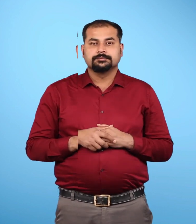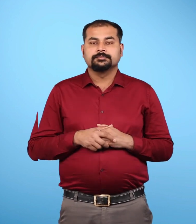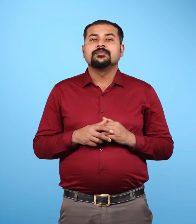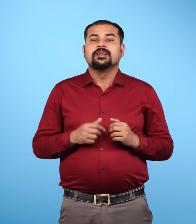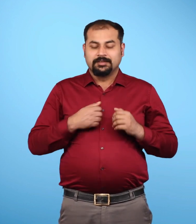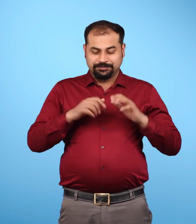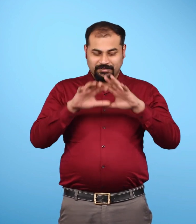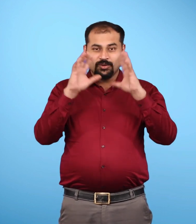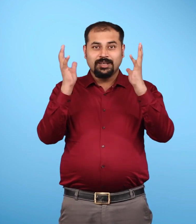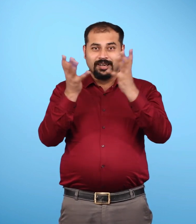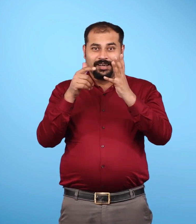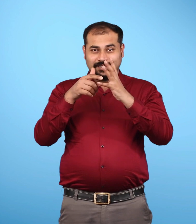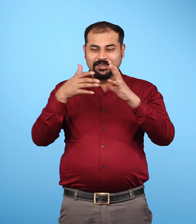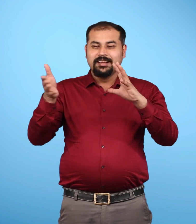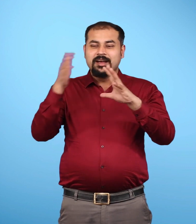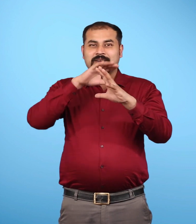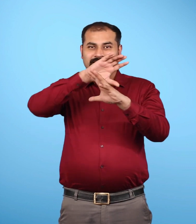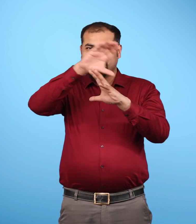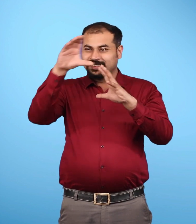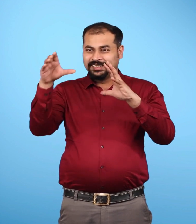वायु मंडल प्रिथ्वी पर दबाव डालता है